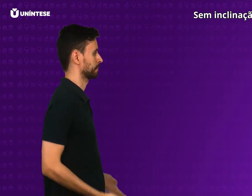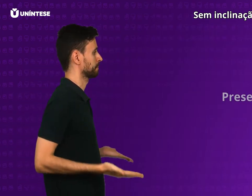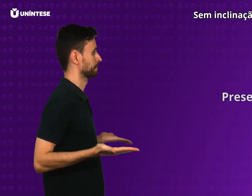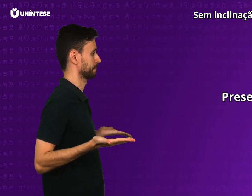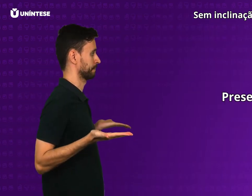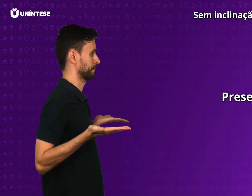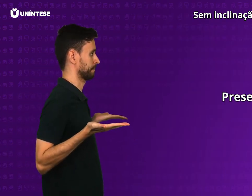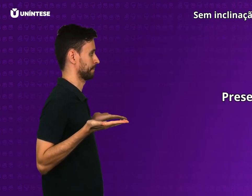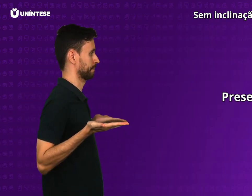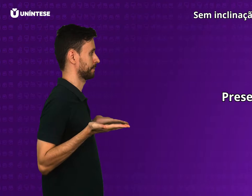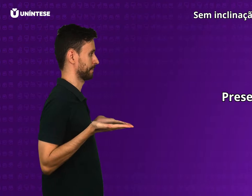Presente.